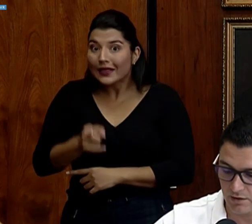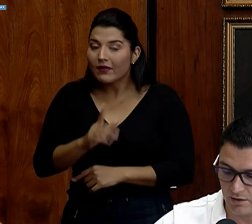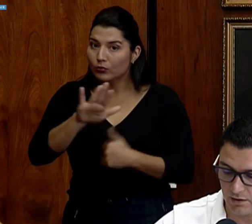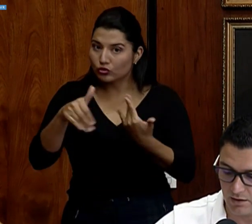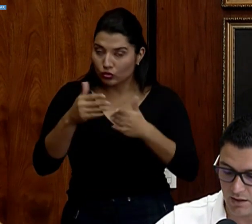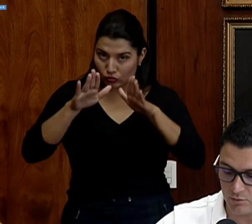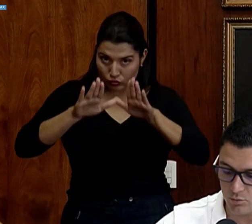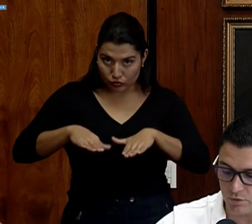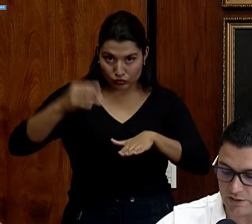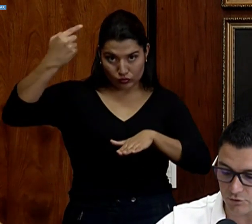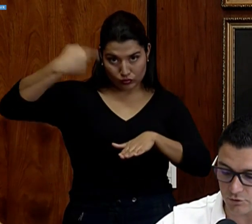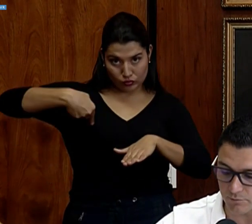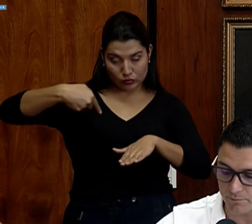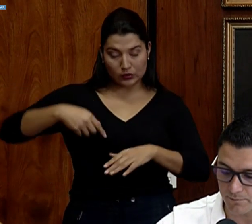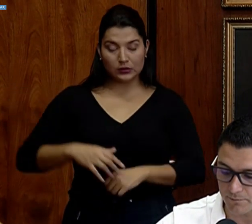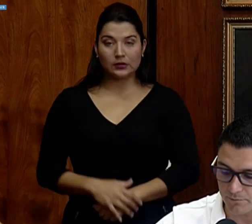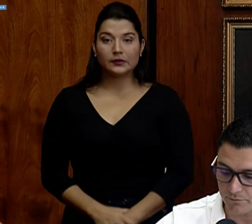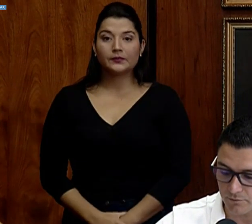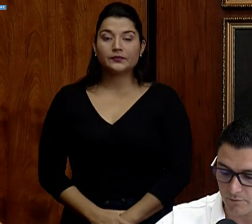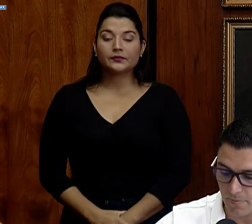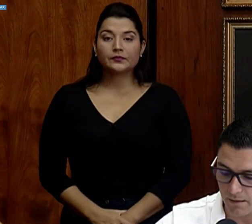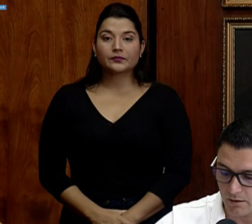al unísono.